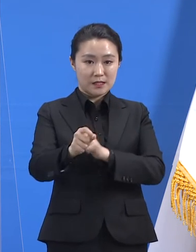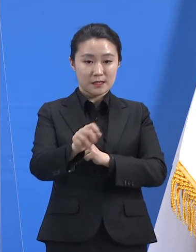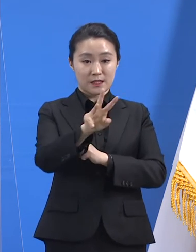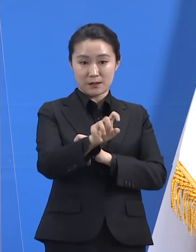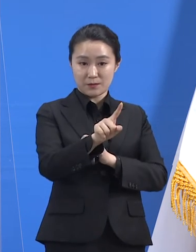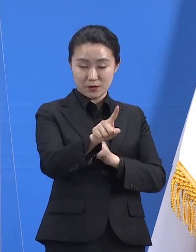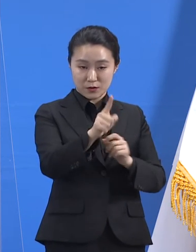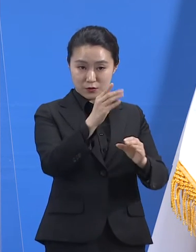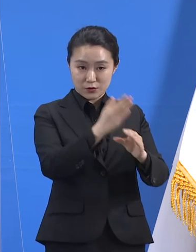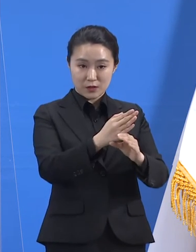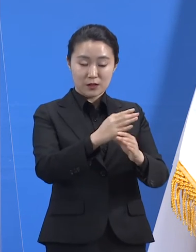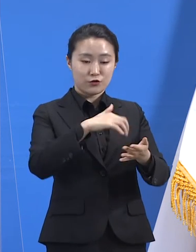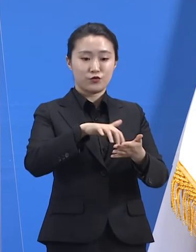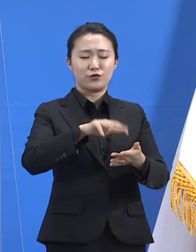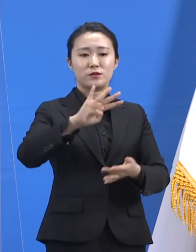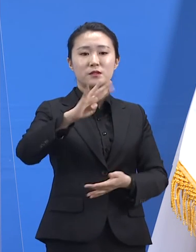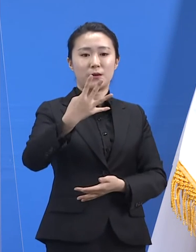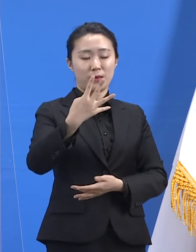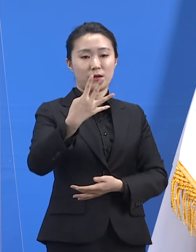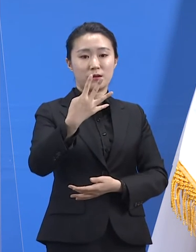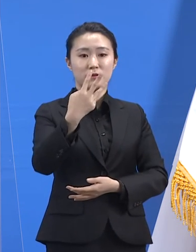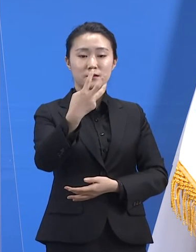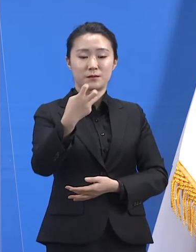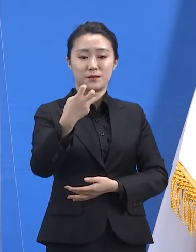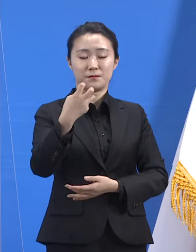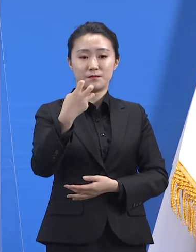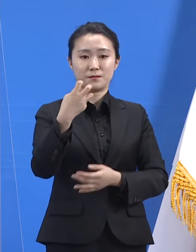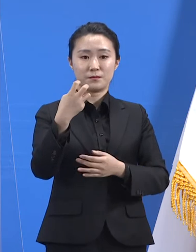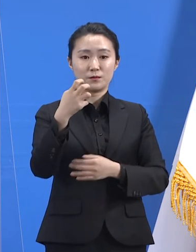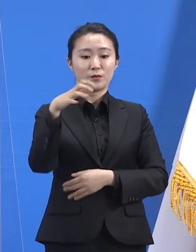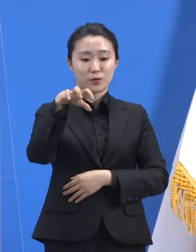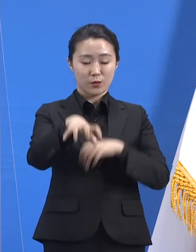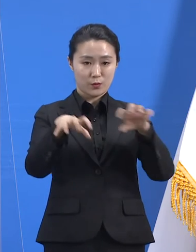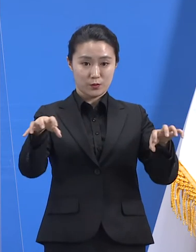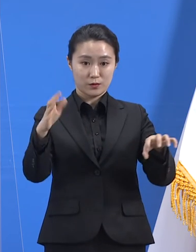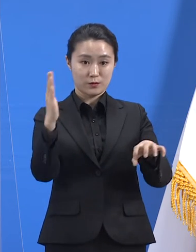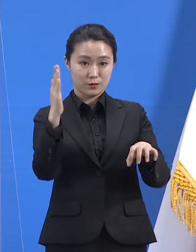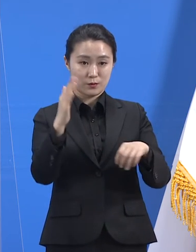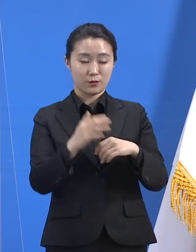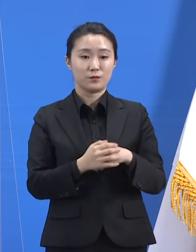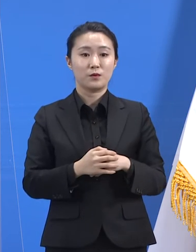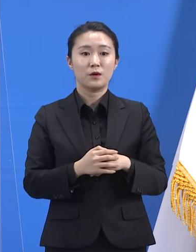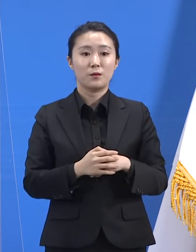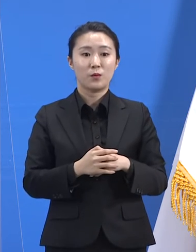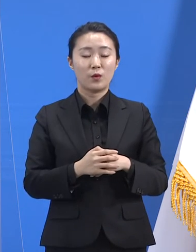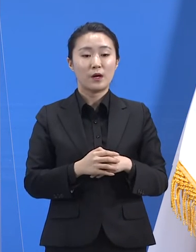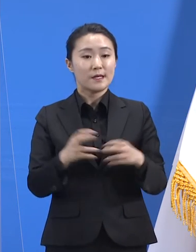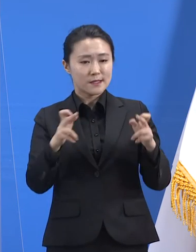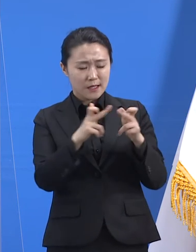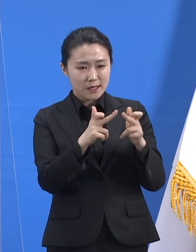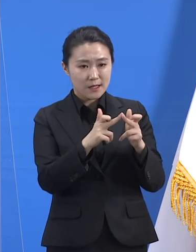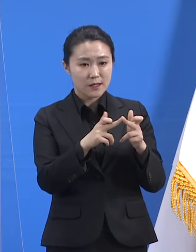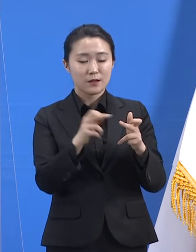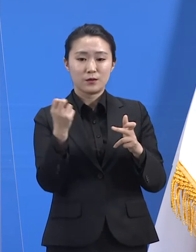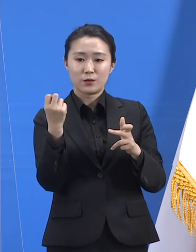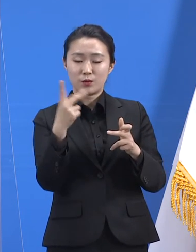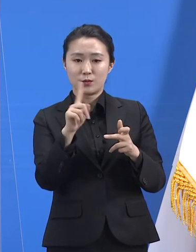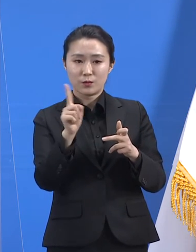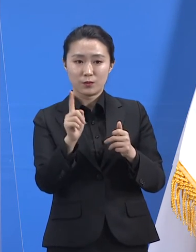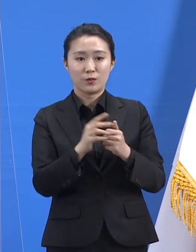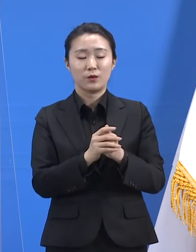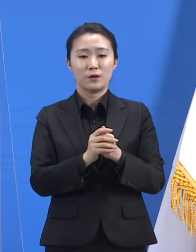장애인, 노인, 보은인력의 돌봄종사자, 항공승무원, 의료기관 약국종사자,